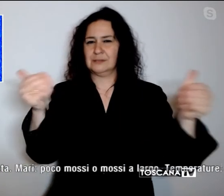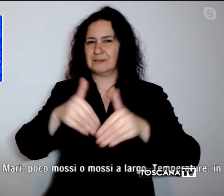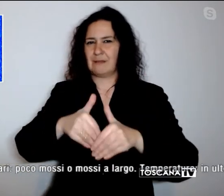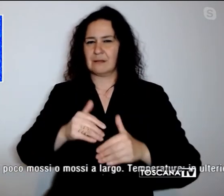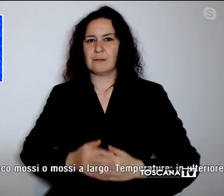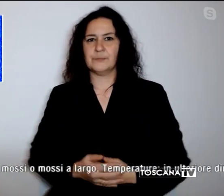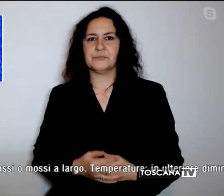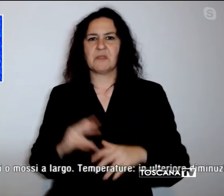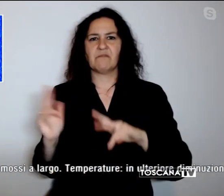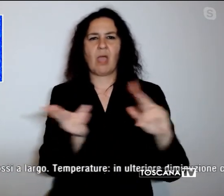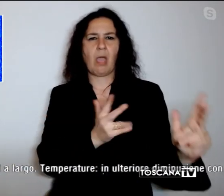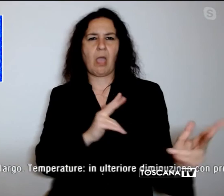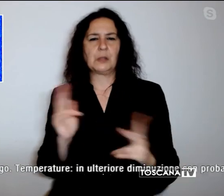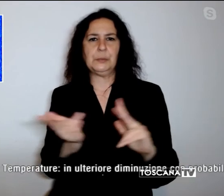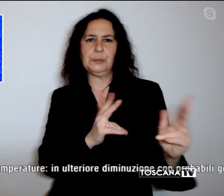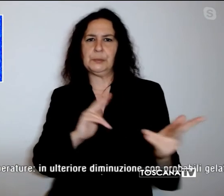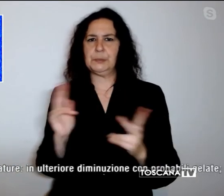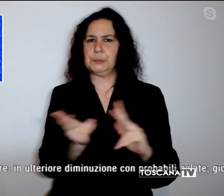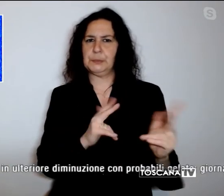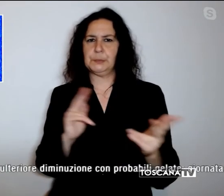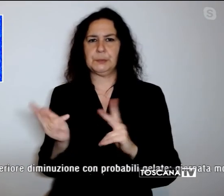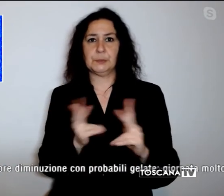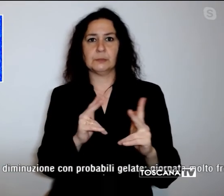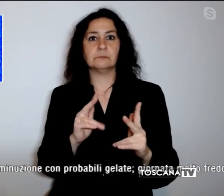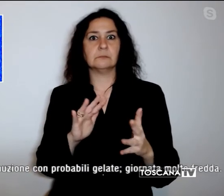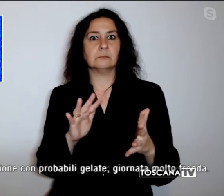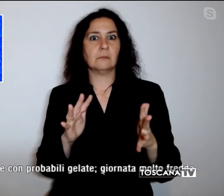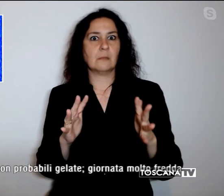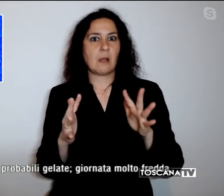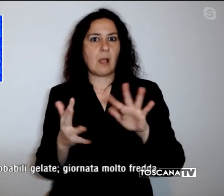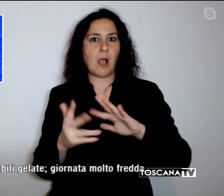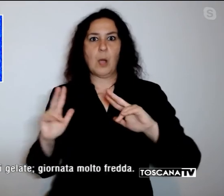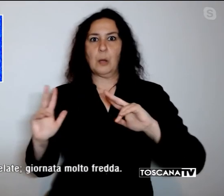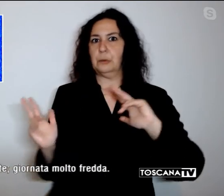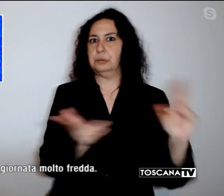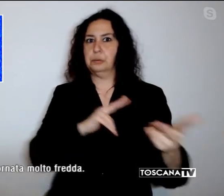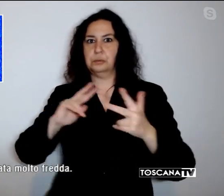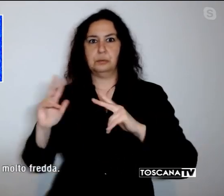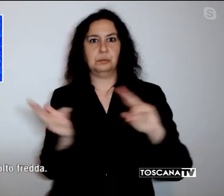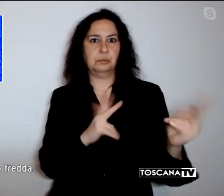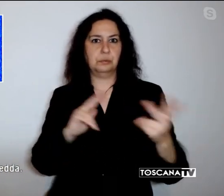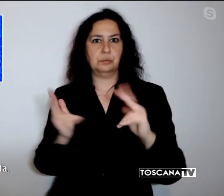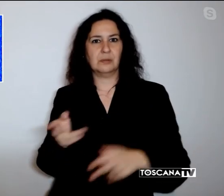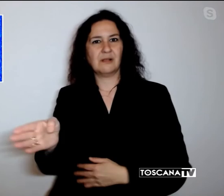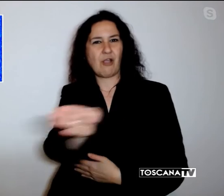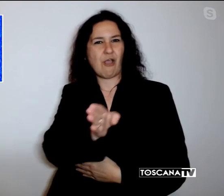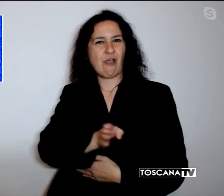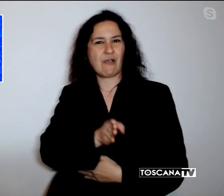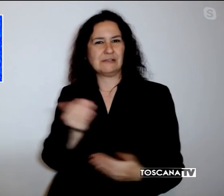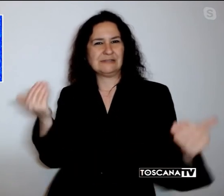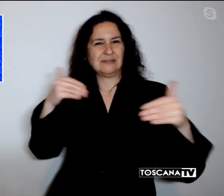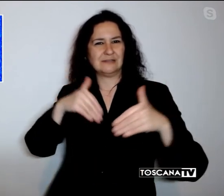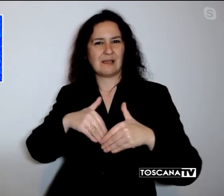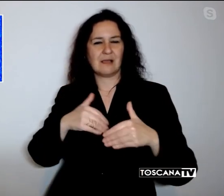deboli o moderati di grecale tendenti a divenire di scirocco sulla costa in serata. Mari poco